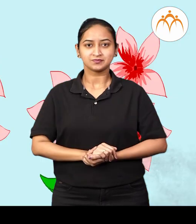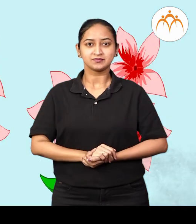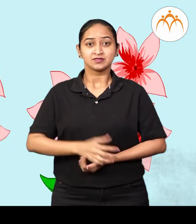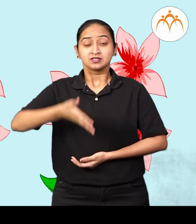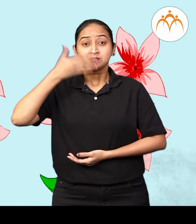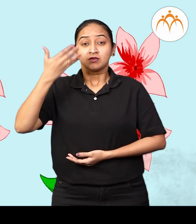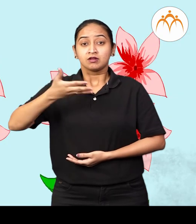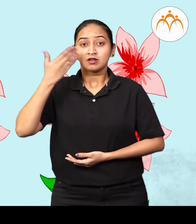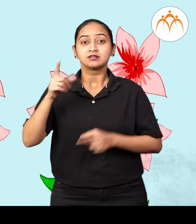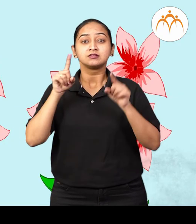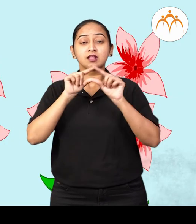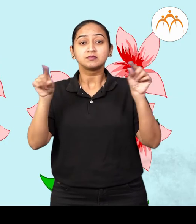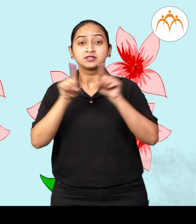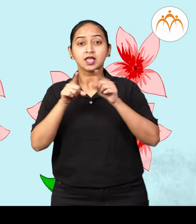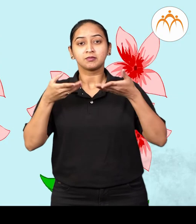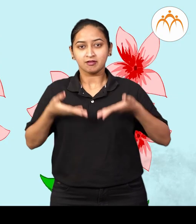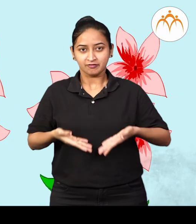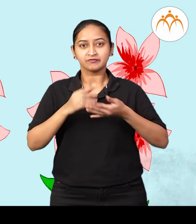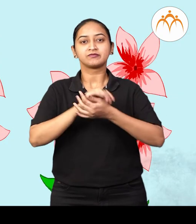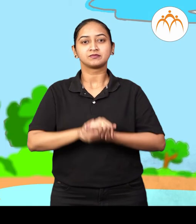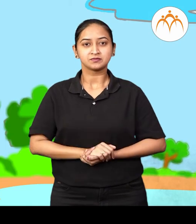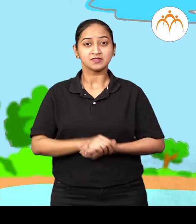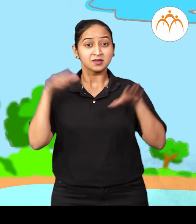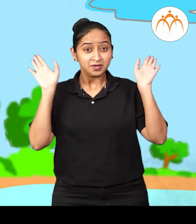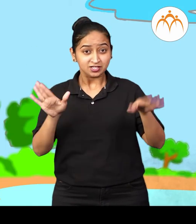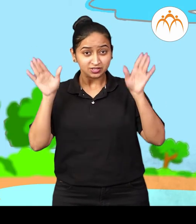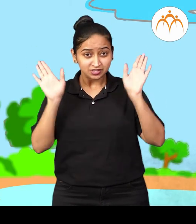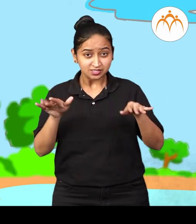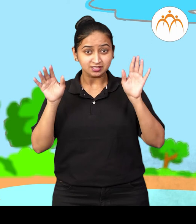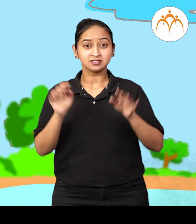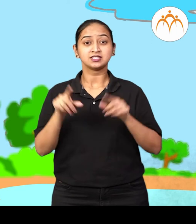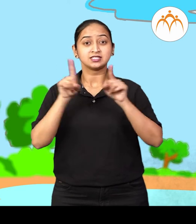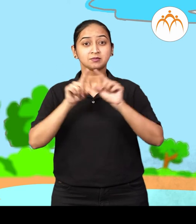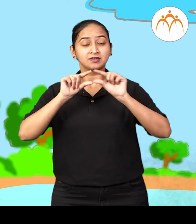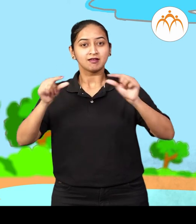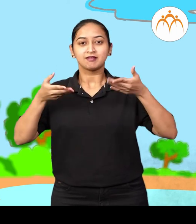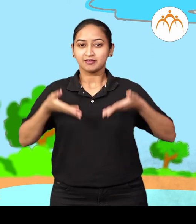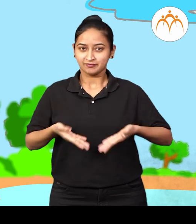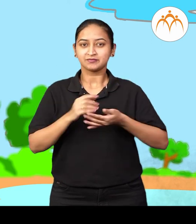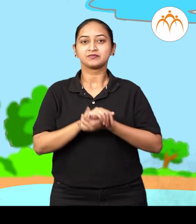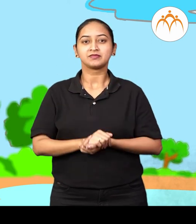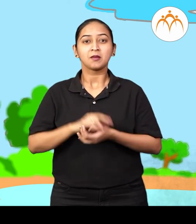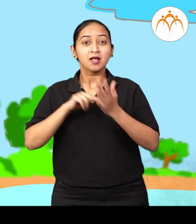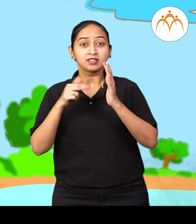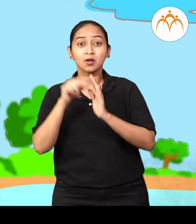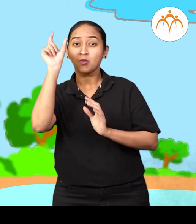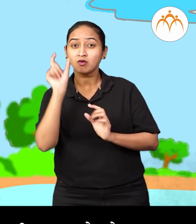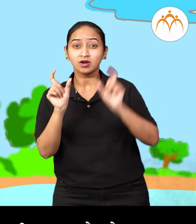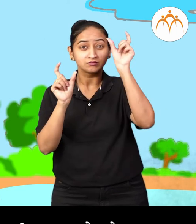सुवास, सुगंध, पक्षी, खगः हे समान अर्थी